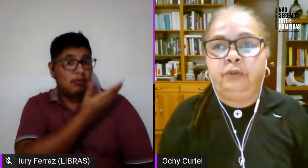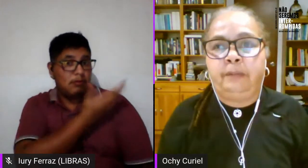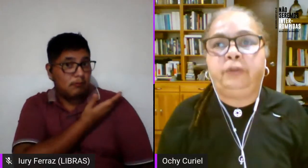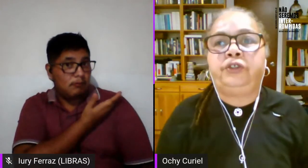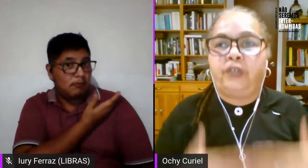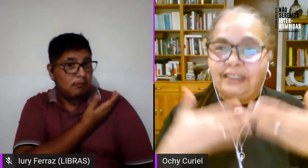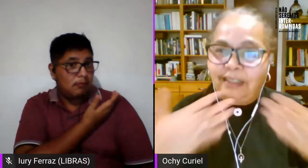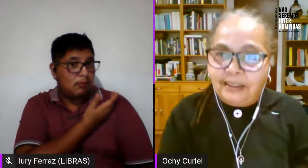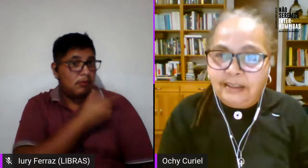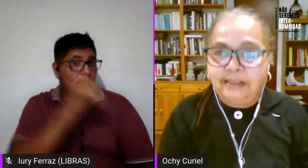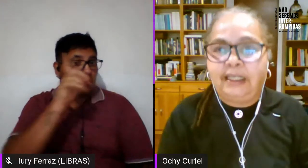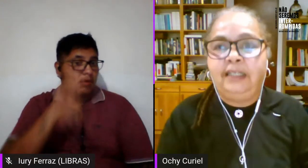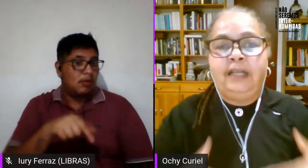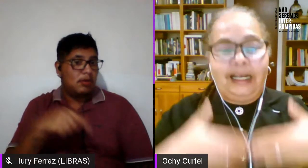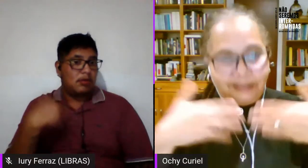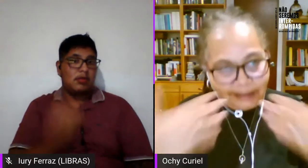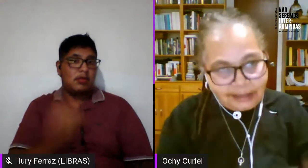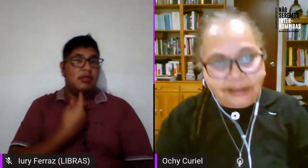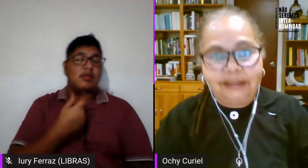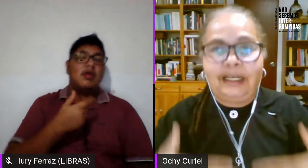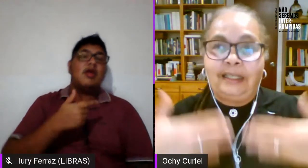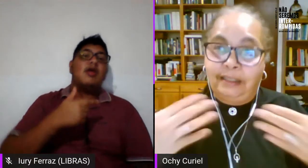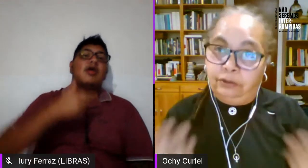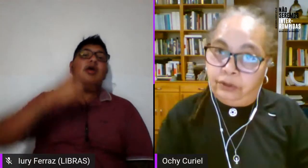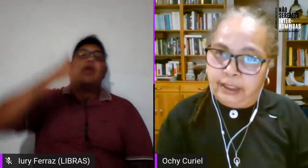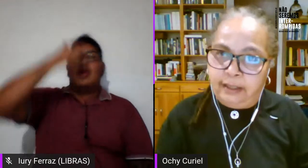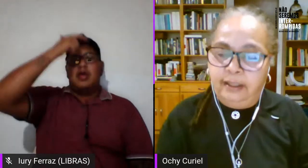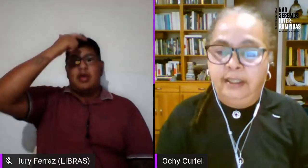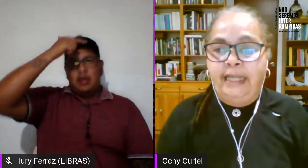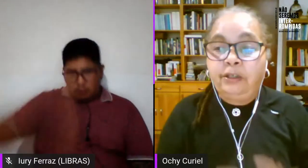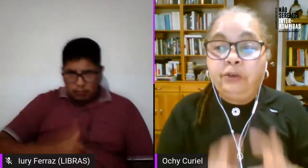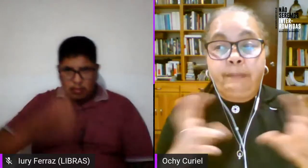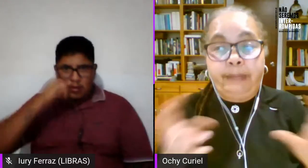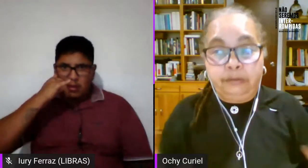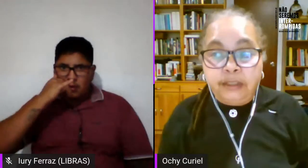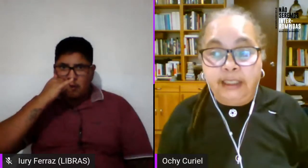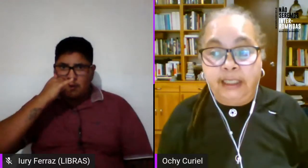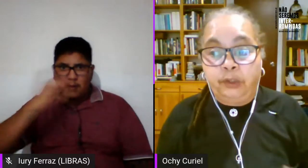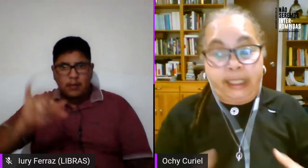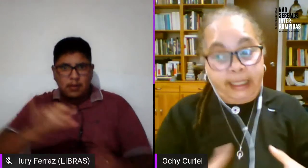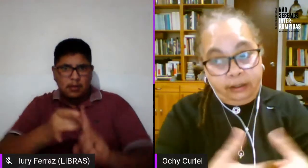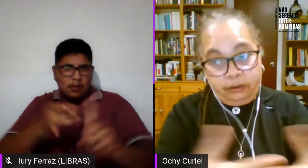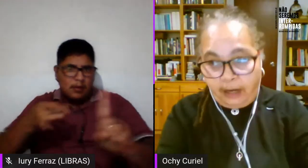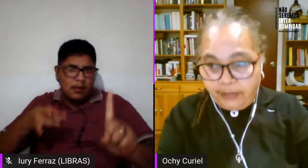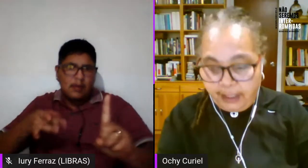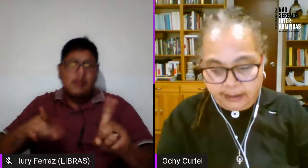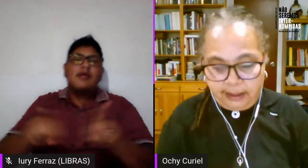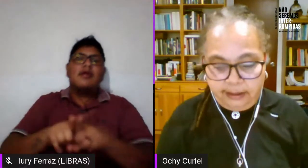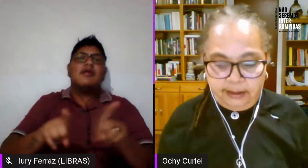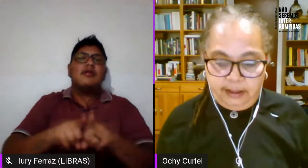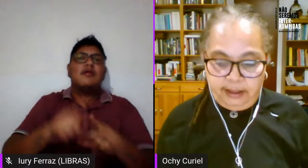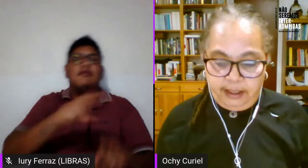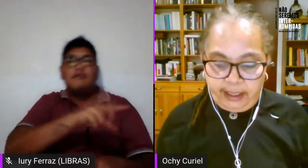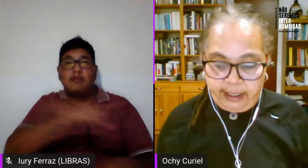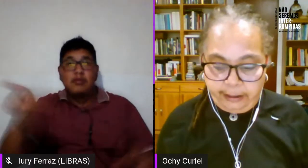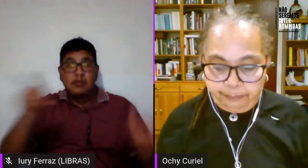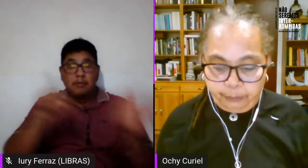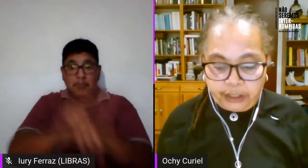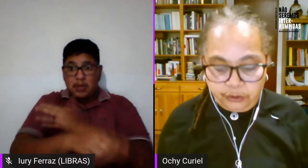tienen digamos una posición antirracista anticlasista anticolonial esa es una pregunta digamos que dejo abierta